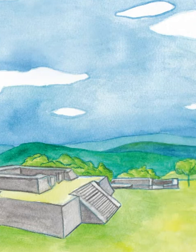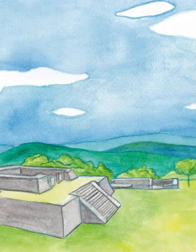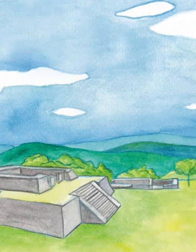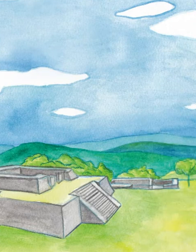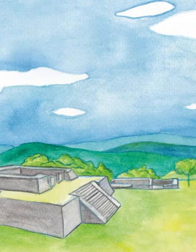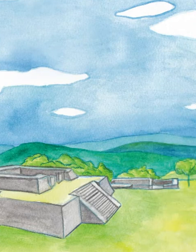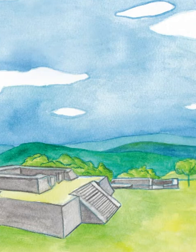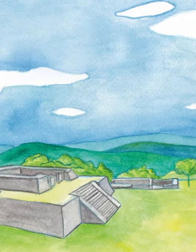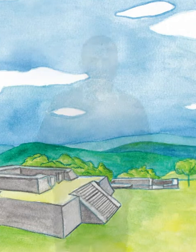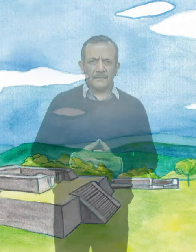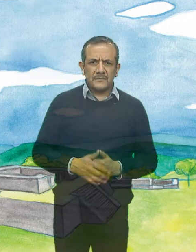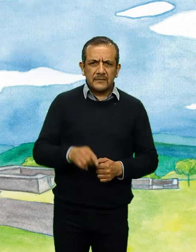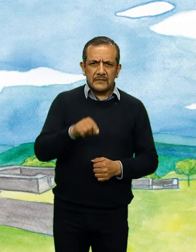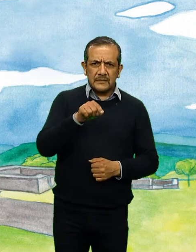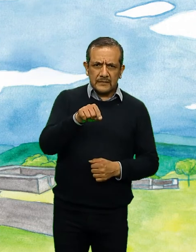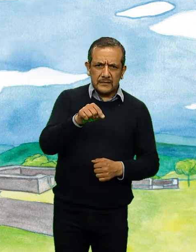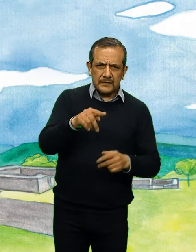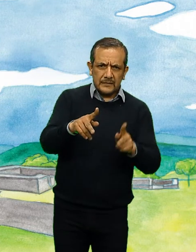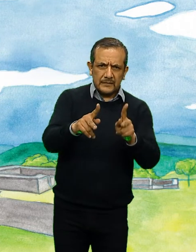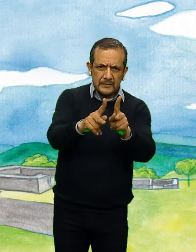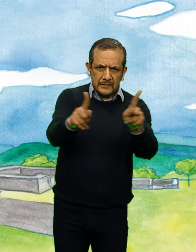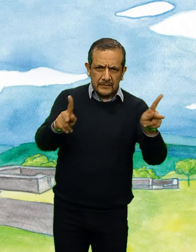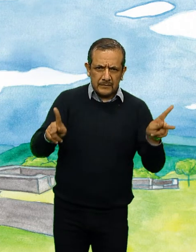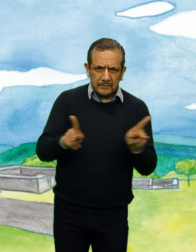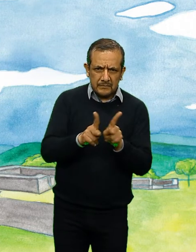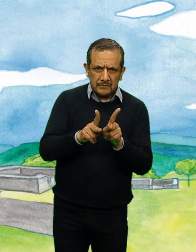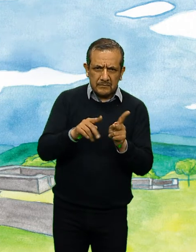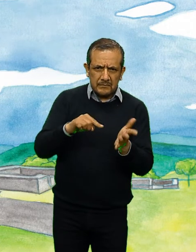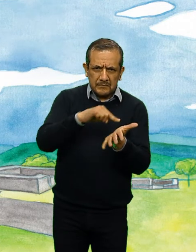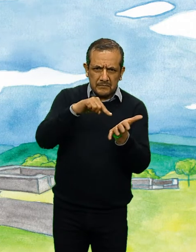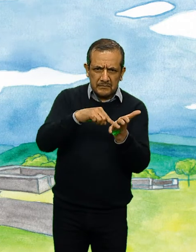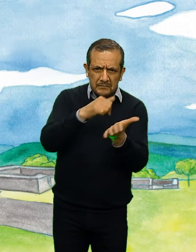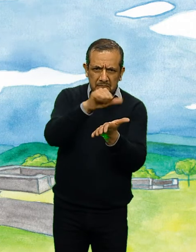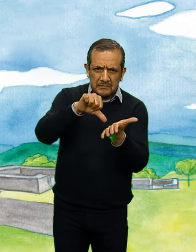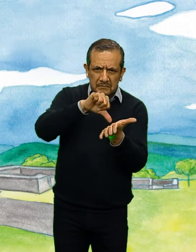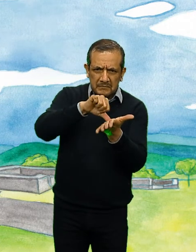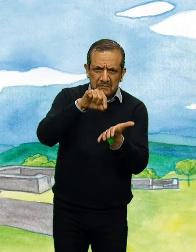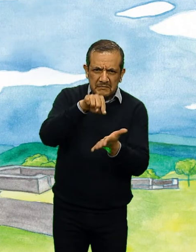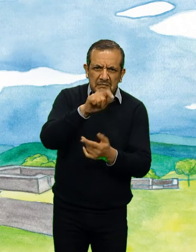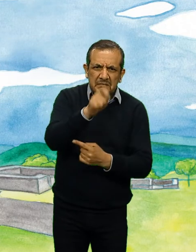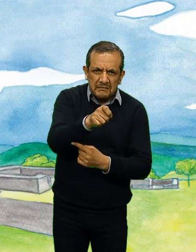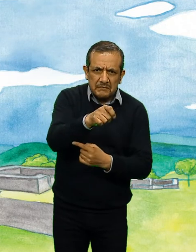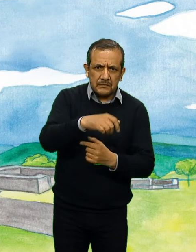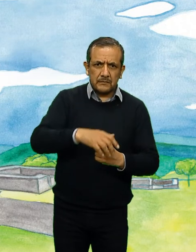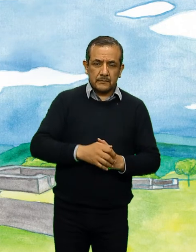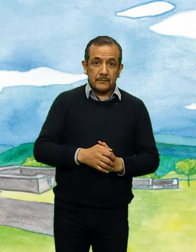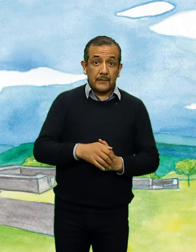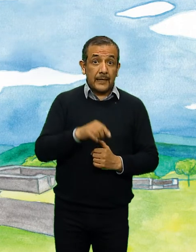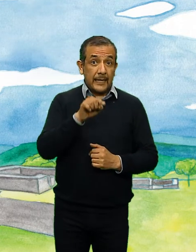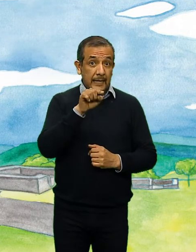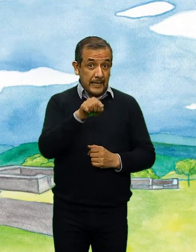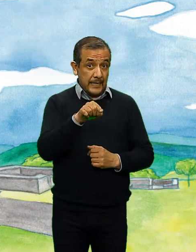¿Qué es eso en el centro de la plaza? Es la estela que da nombre a este lugar.